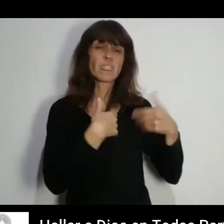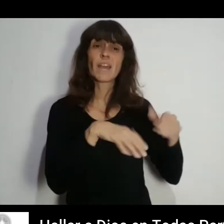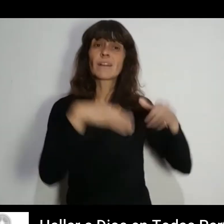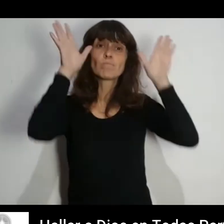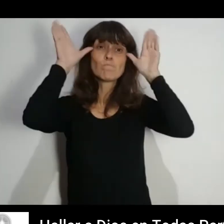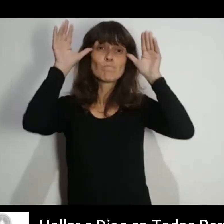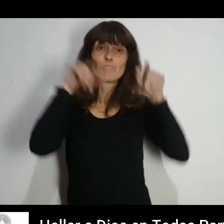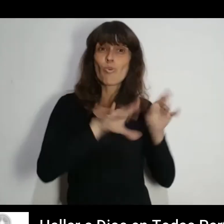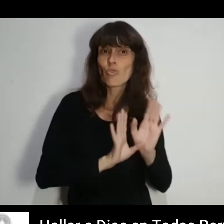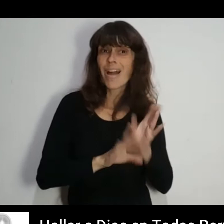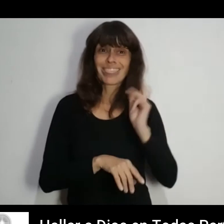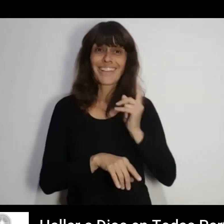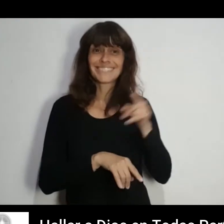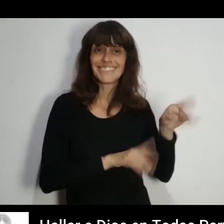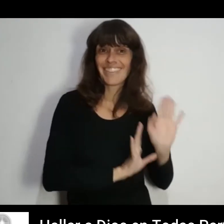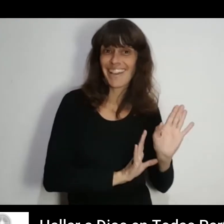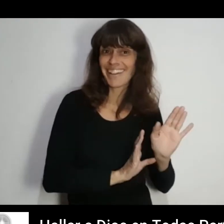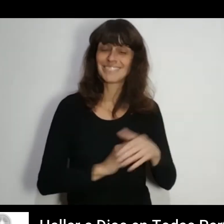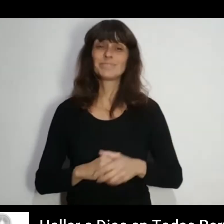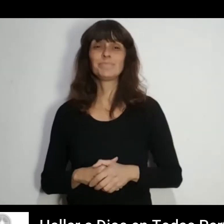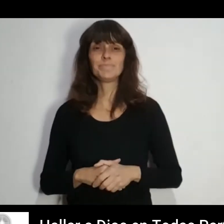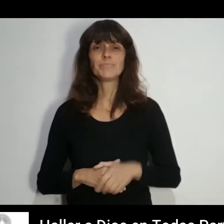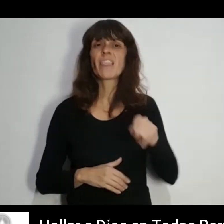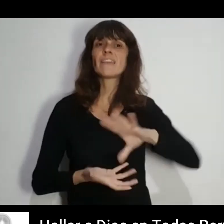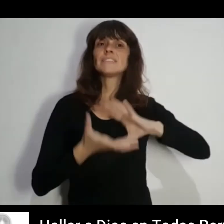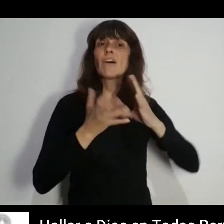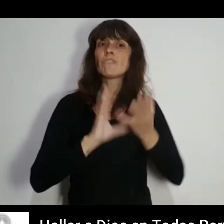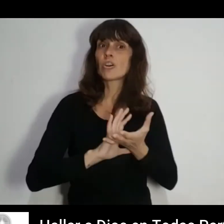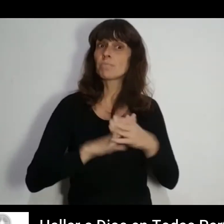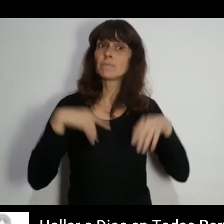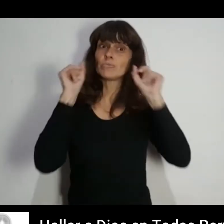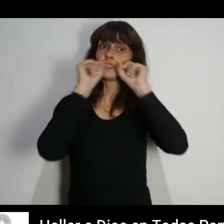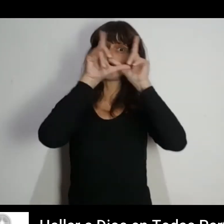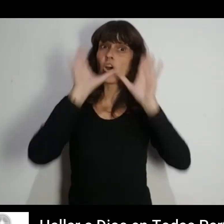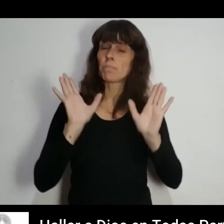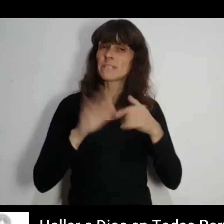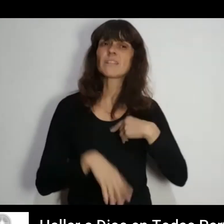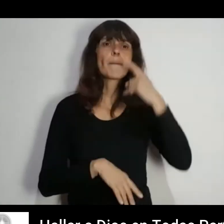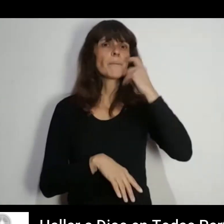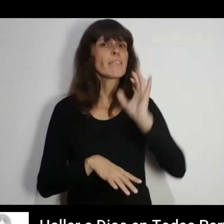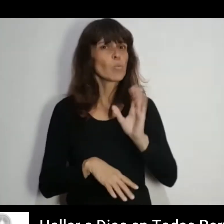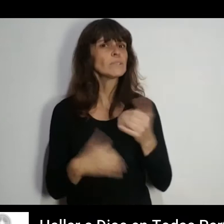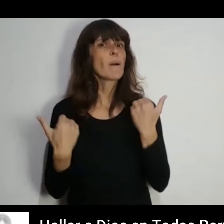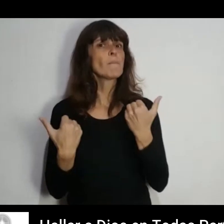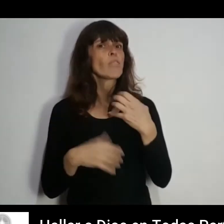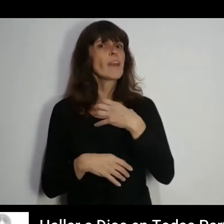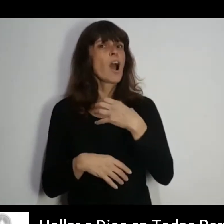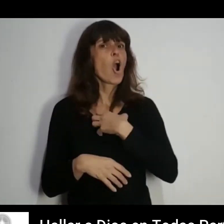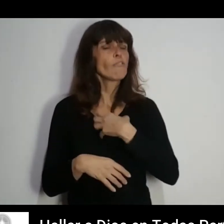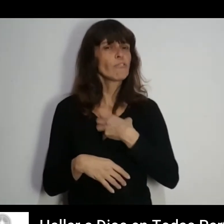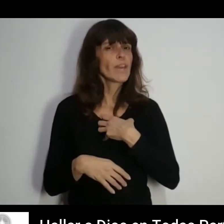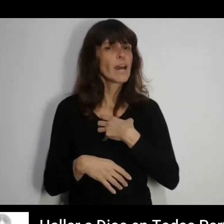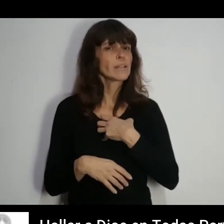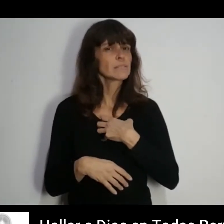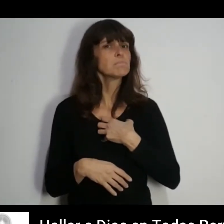Decidí darle rienda suelta a mi mula para que pudiera decidir De esta manera y para mi sorpresa Descubrí que podía